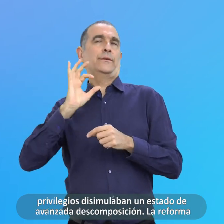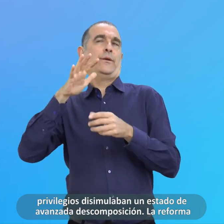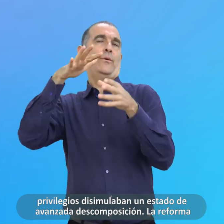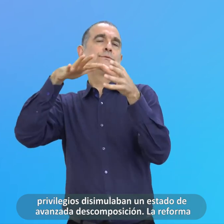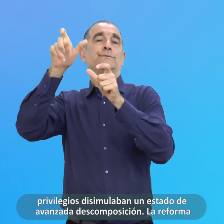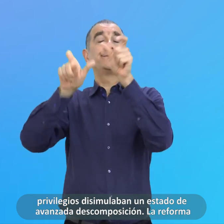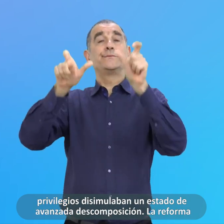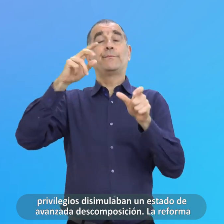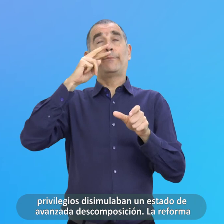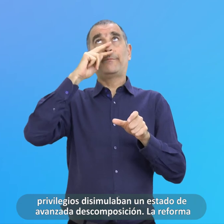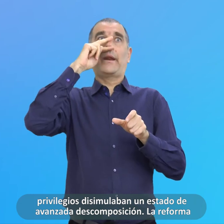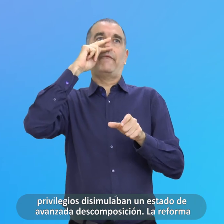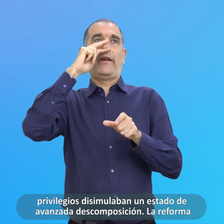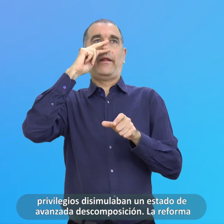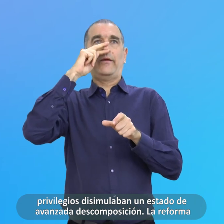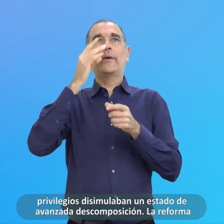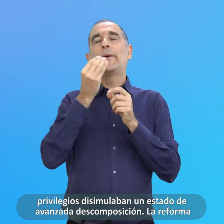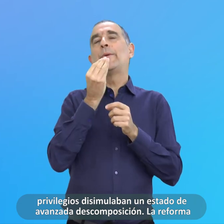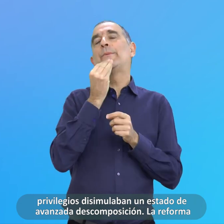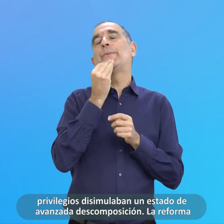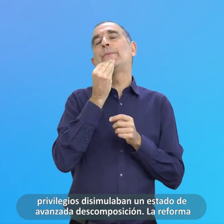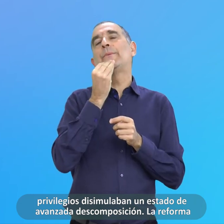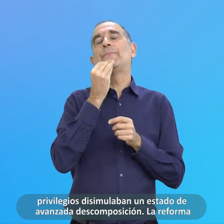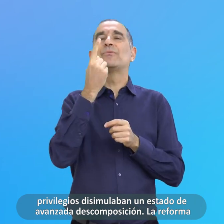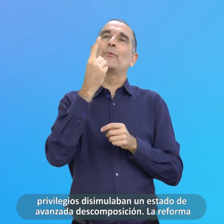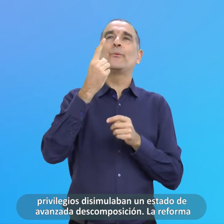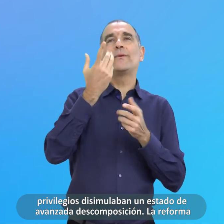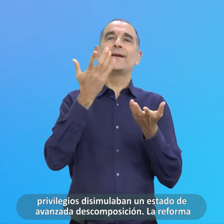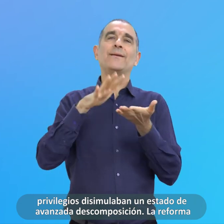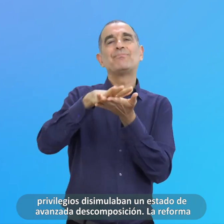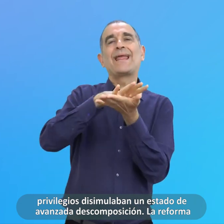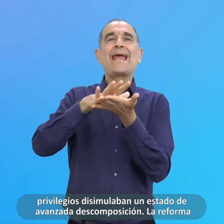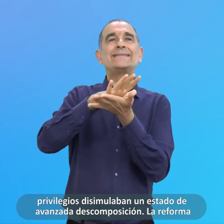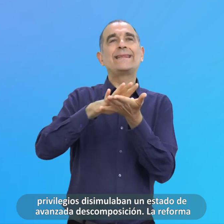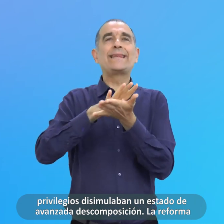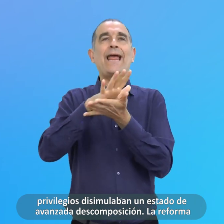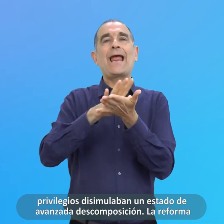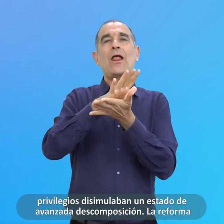Disimulaban Un Estado De avanzada Descomposición